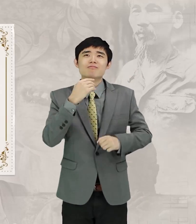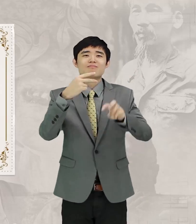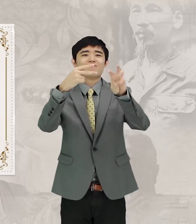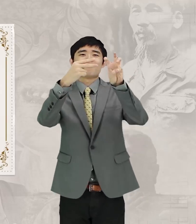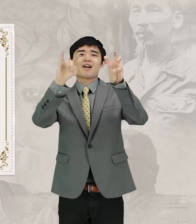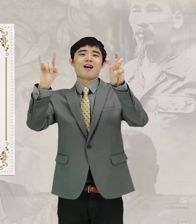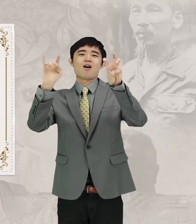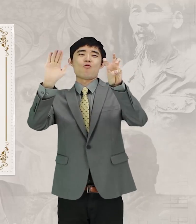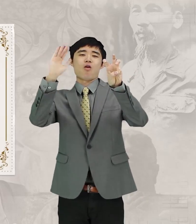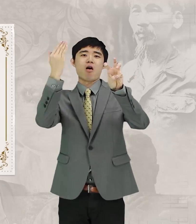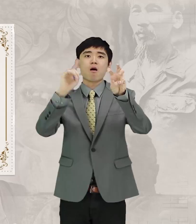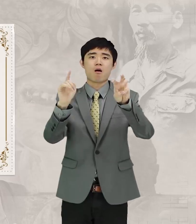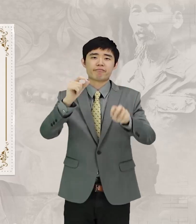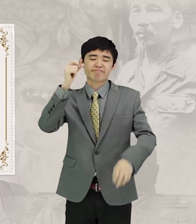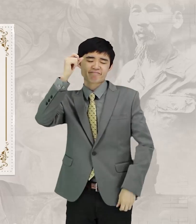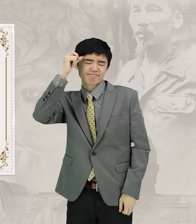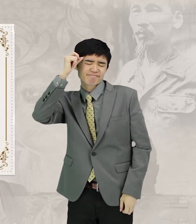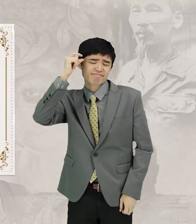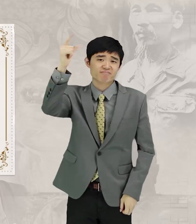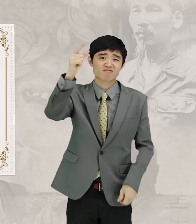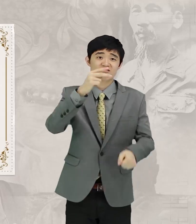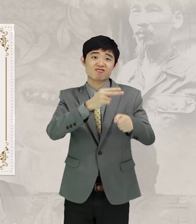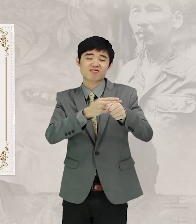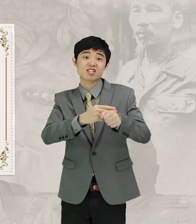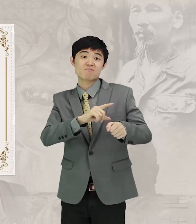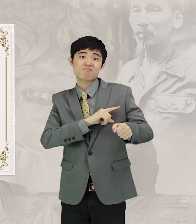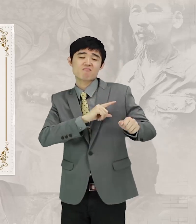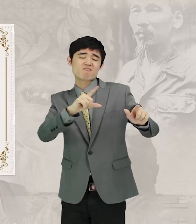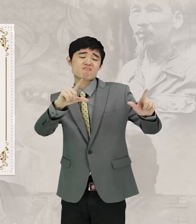30대에는 훌륭한 스승으로 이름이 나기 시작했지.